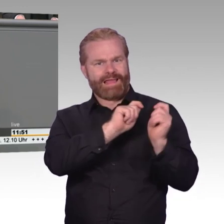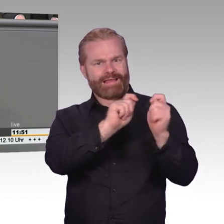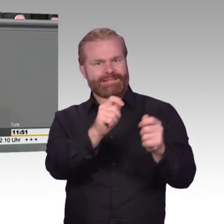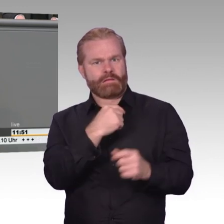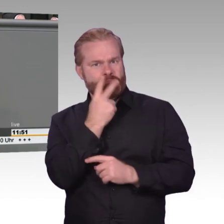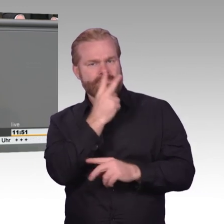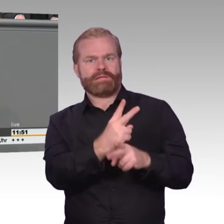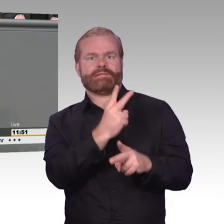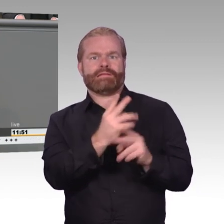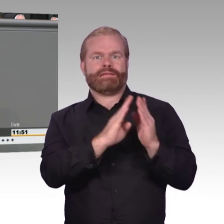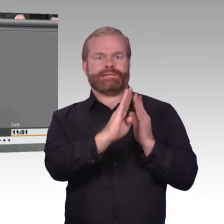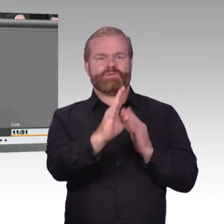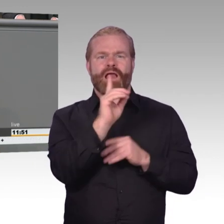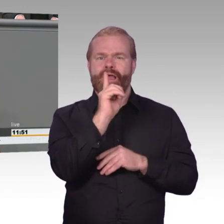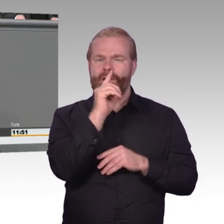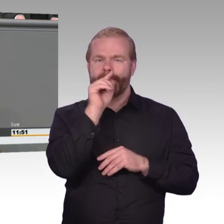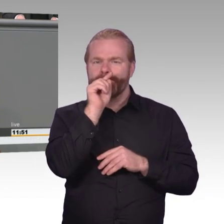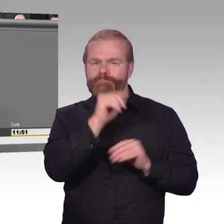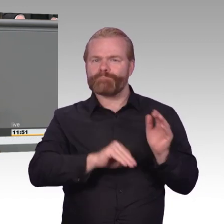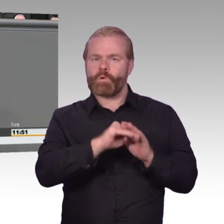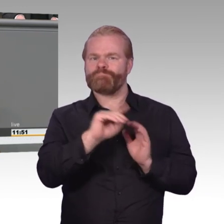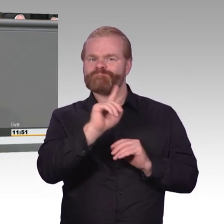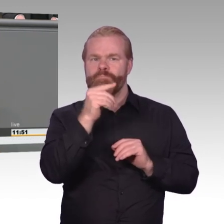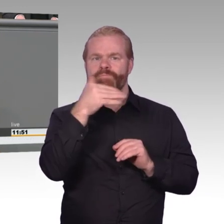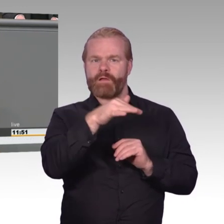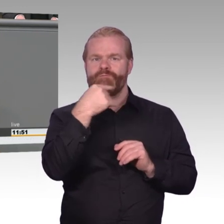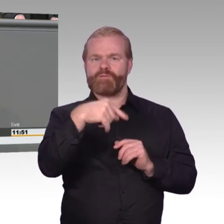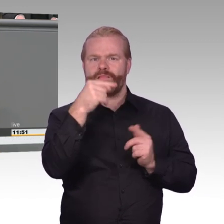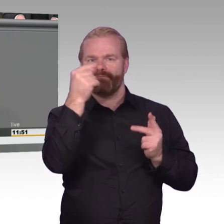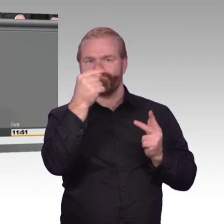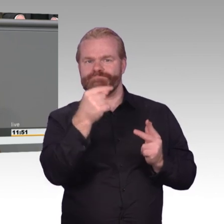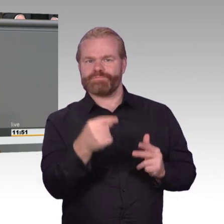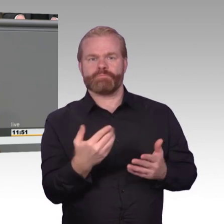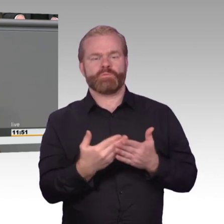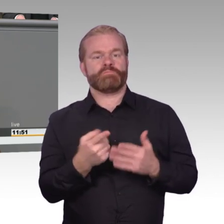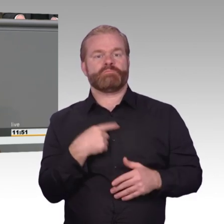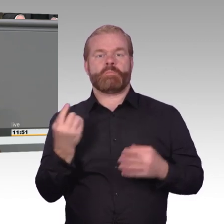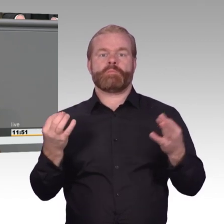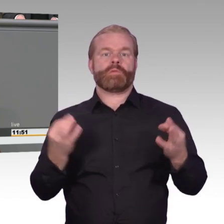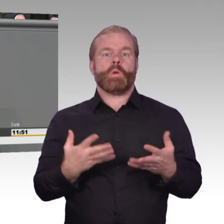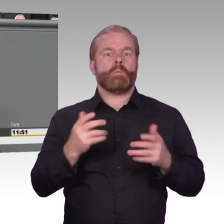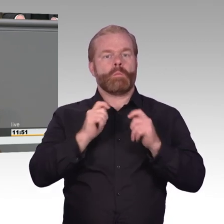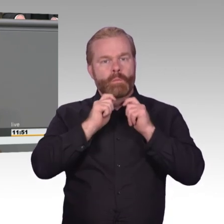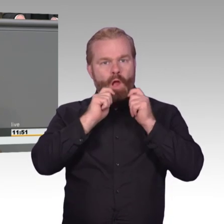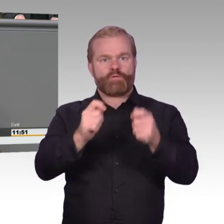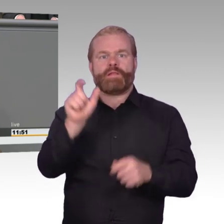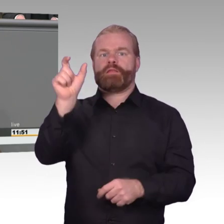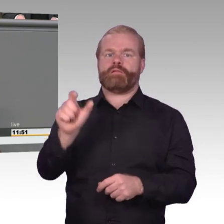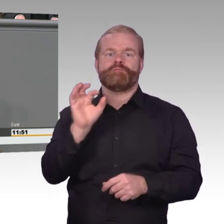-Grundrecht der Bürgerinnen und Bürger zu schützen. Diese Aufgabe hat uns das Bundesverfassungsgericht mitgegeben. Es wird Zeit, dass wir es endlich umsetzen. Dankeschön.